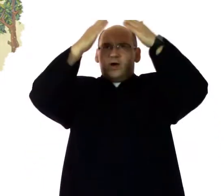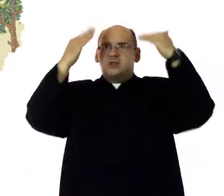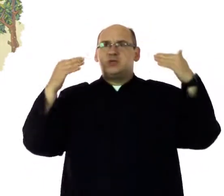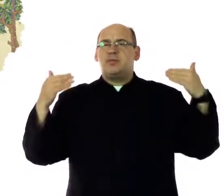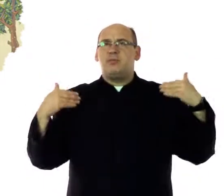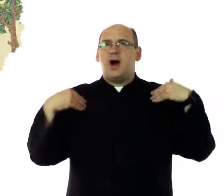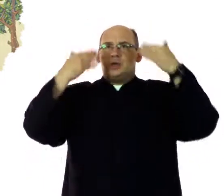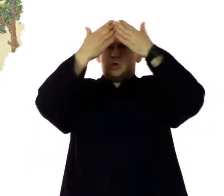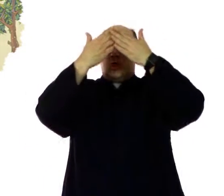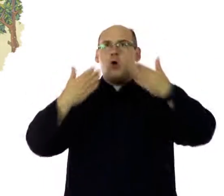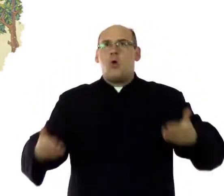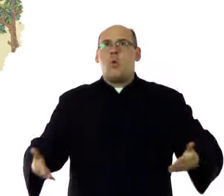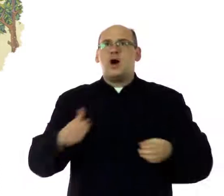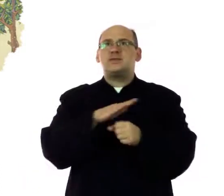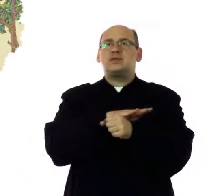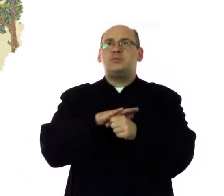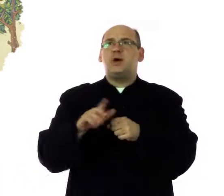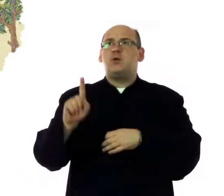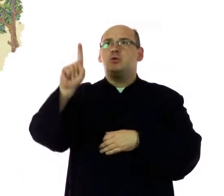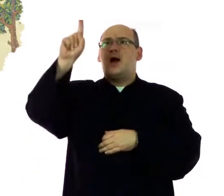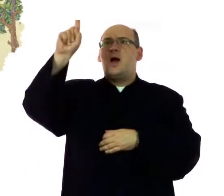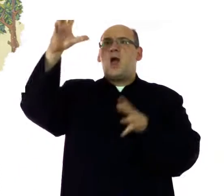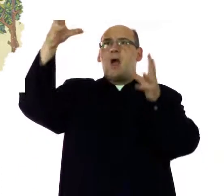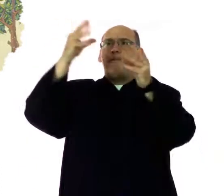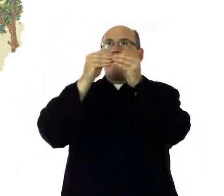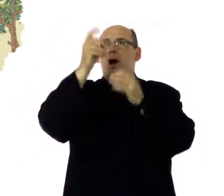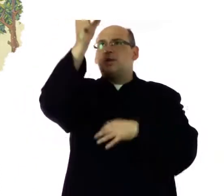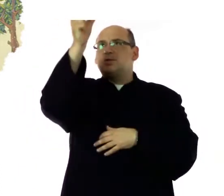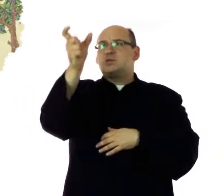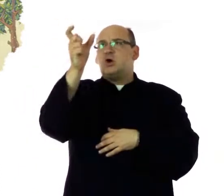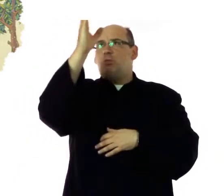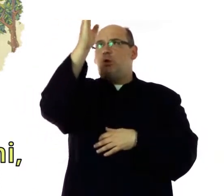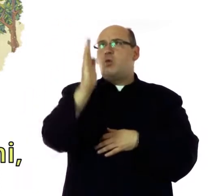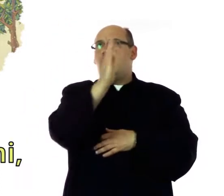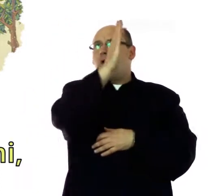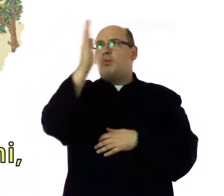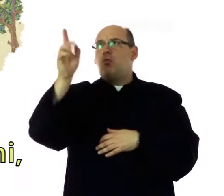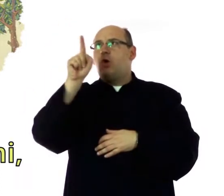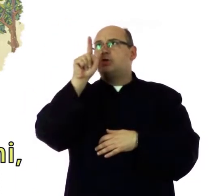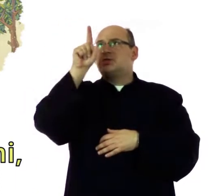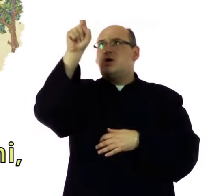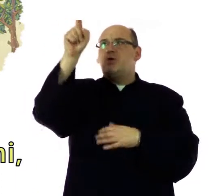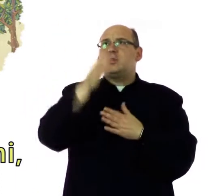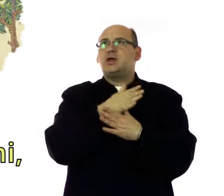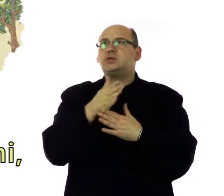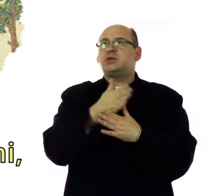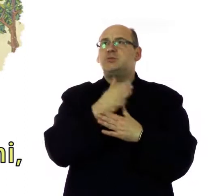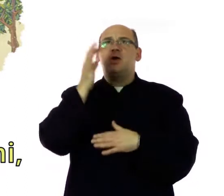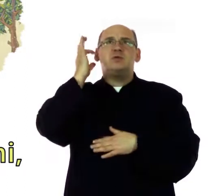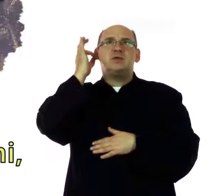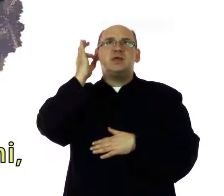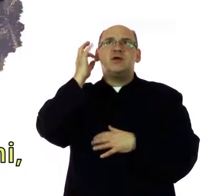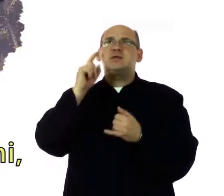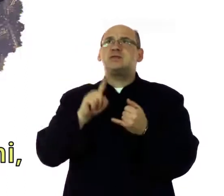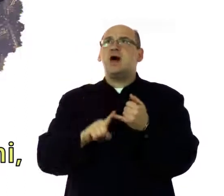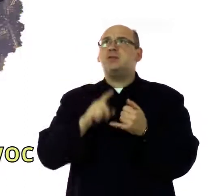Zdrowaś Mario, łaski pełna, Pan z Tobą, błogosławionaś